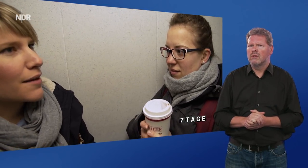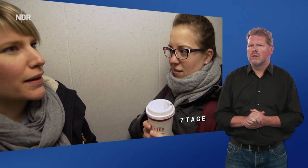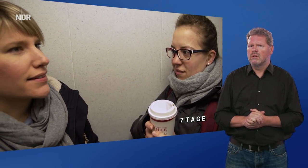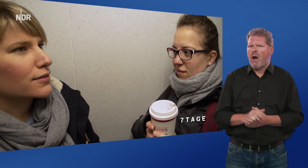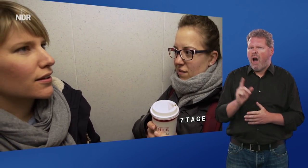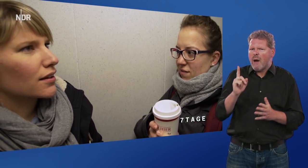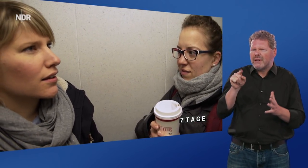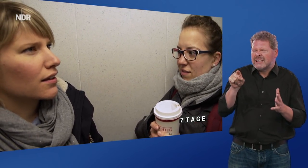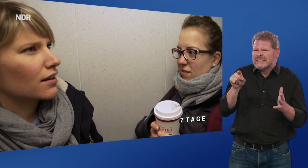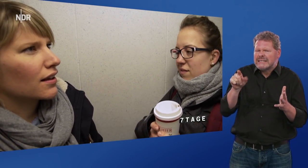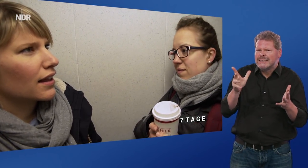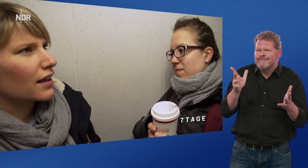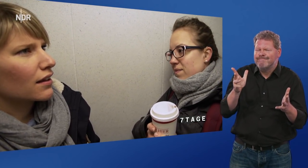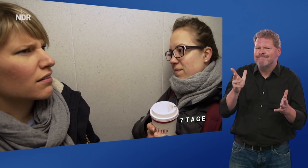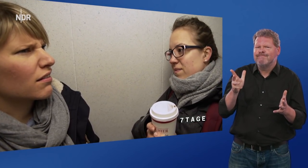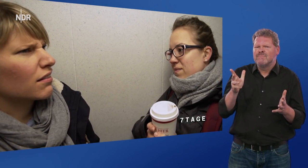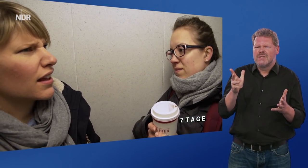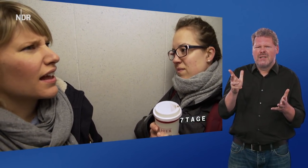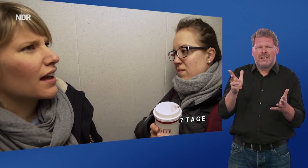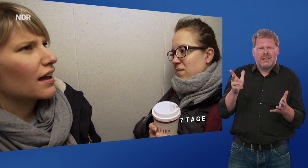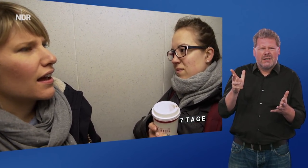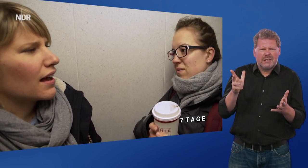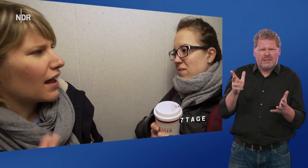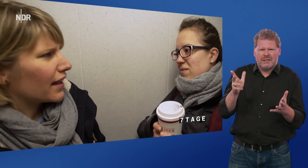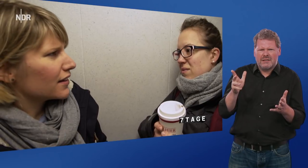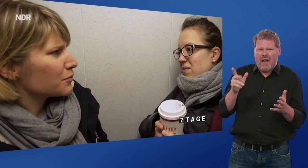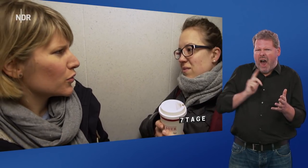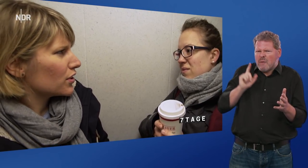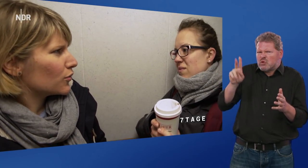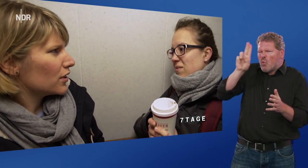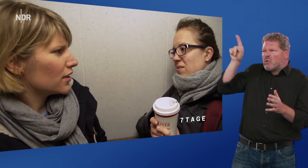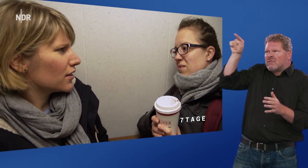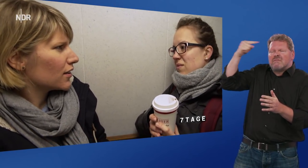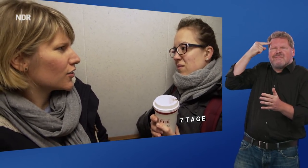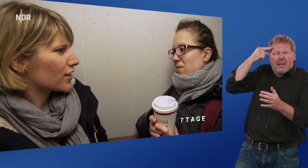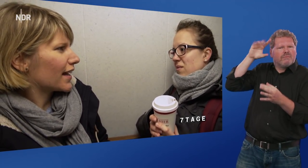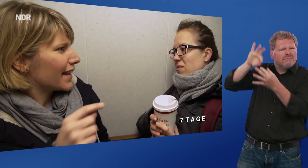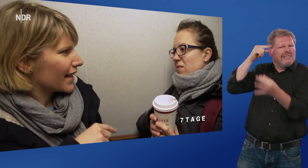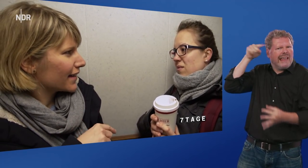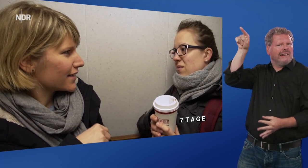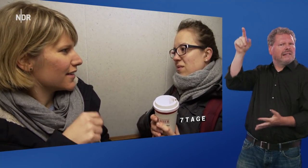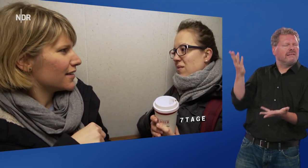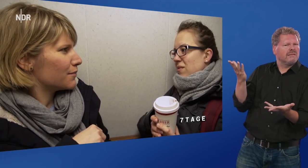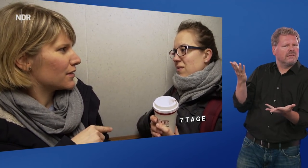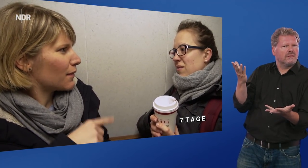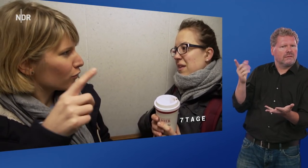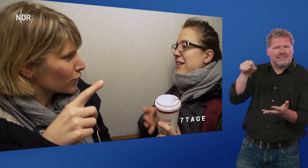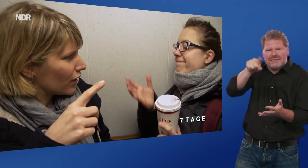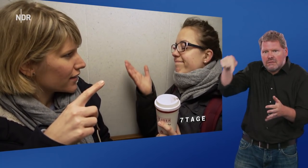Aber das ist ... Eigentlich müsste die Uni doch daran denken, dass ihr hier mit dem Aufzug fahrt